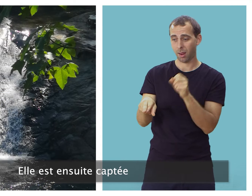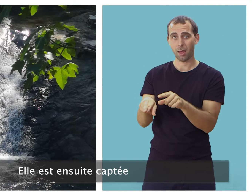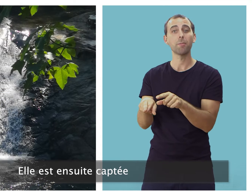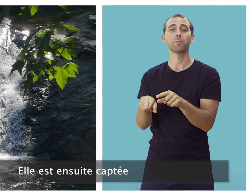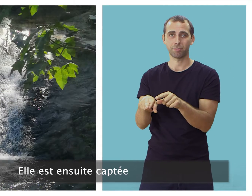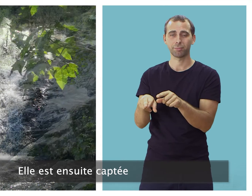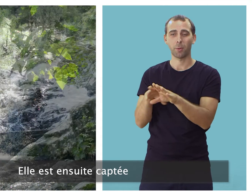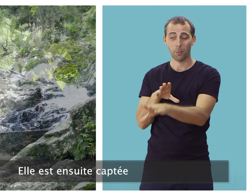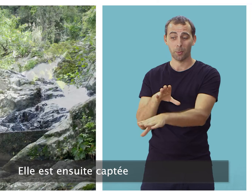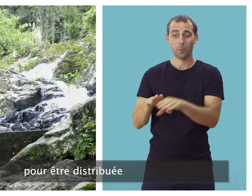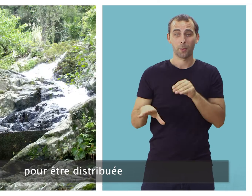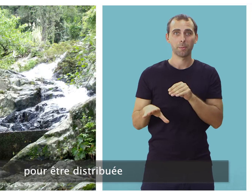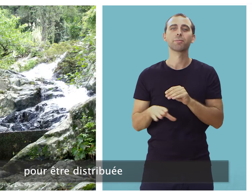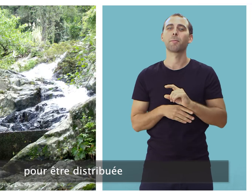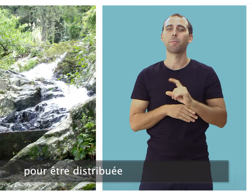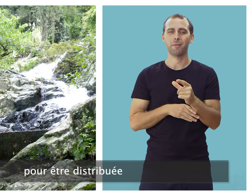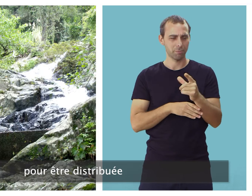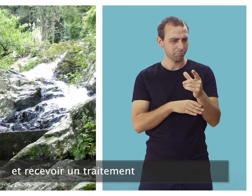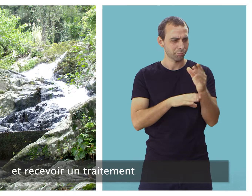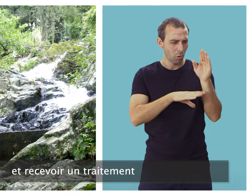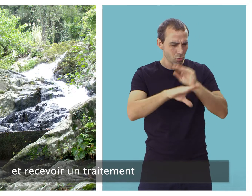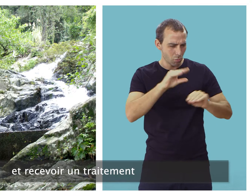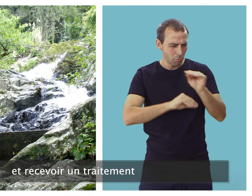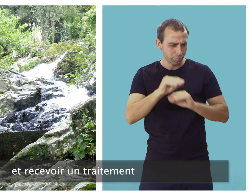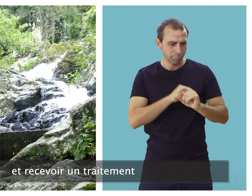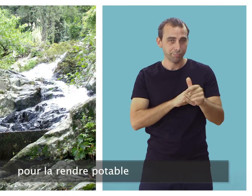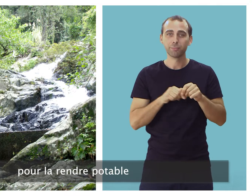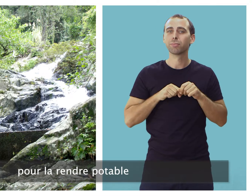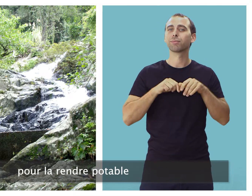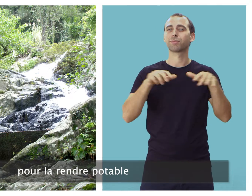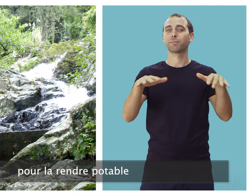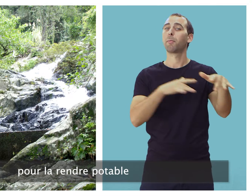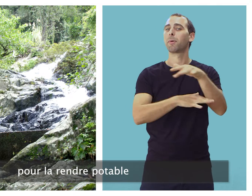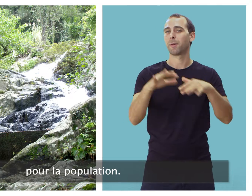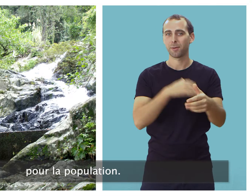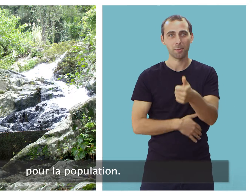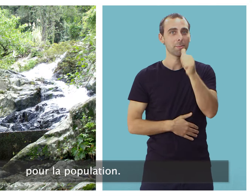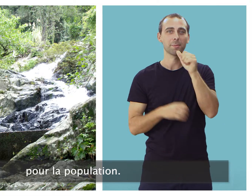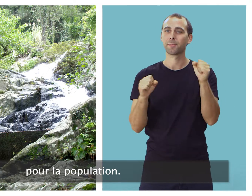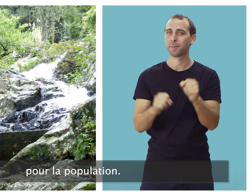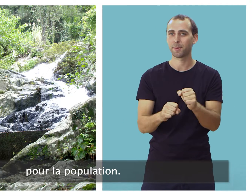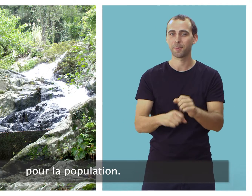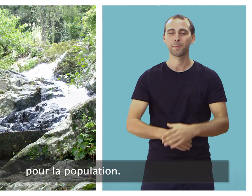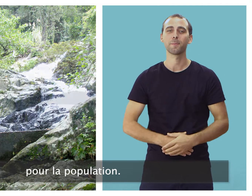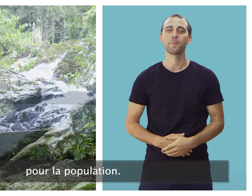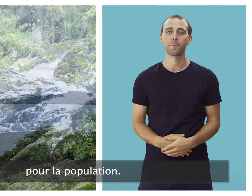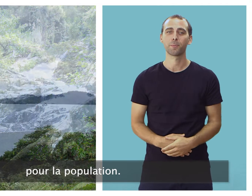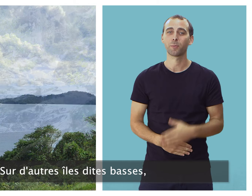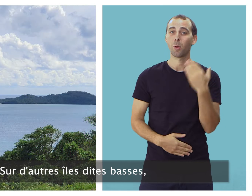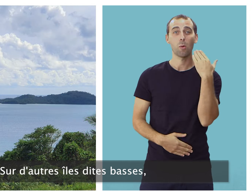ensuite captée pour être distribuée et recevoir un traitement pour la rendre potable pour la population. Sur d